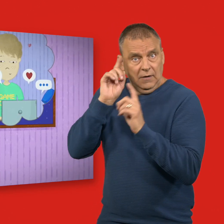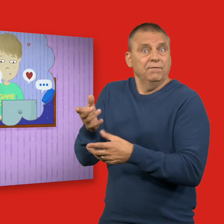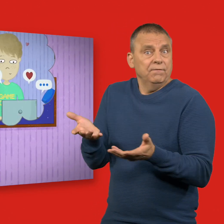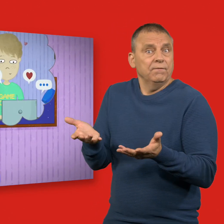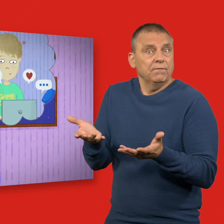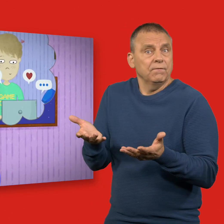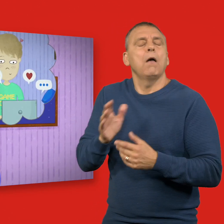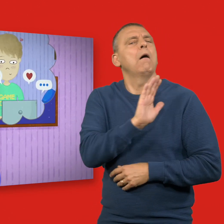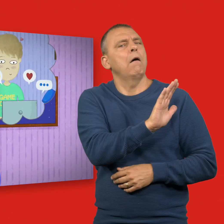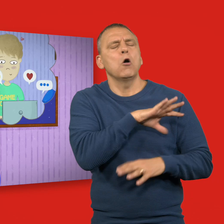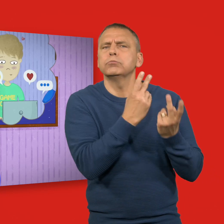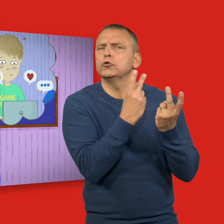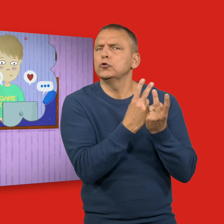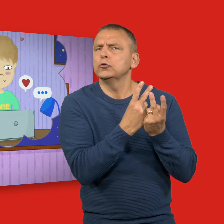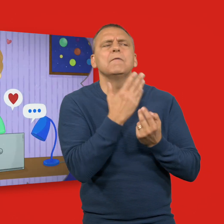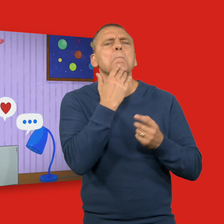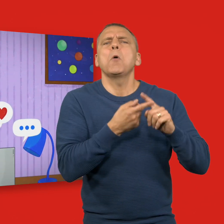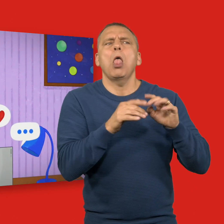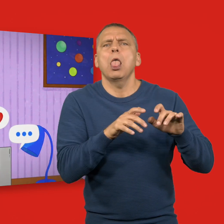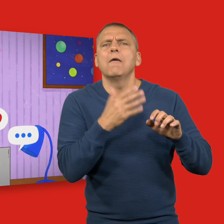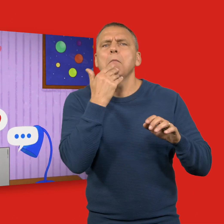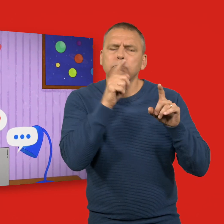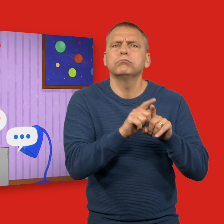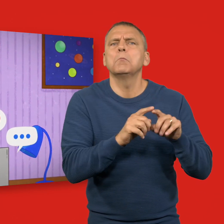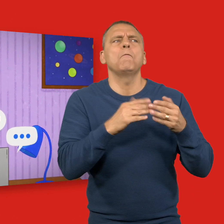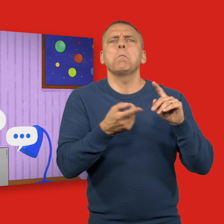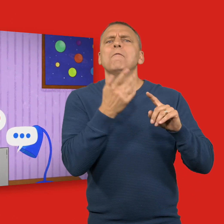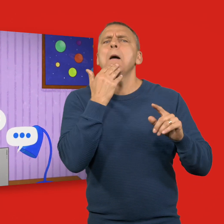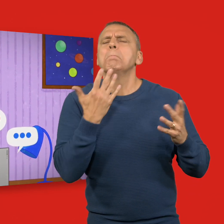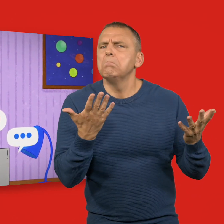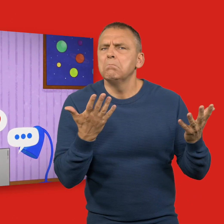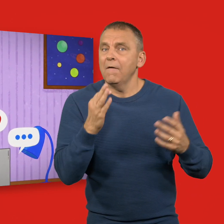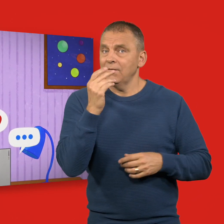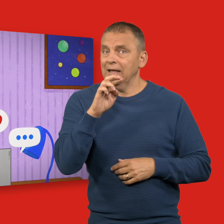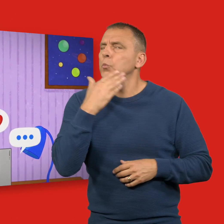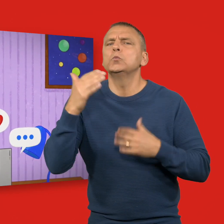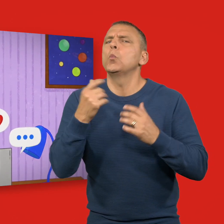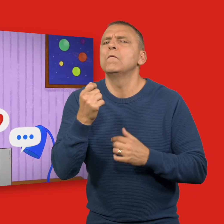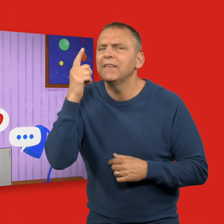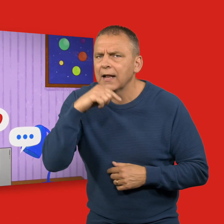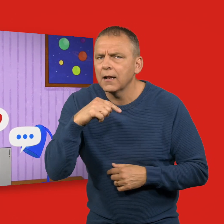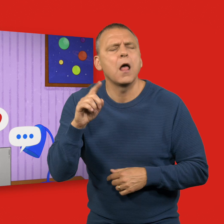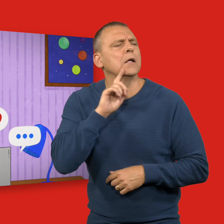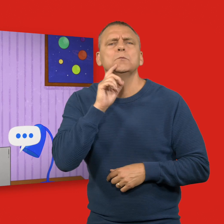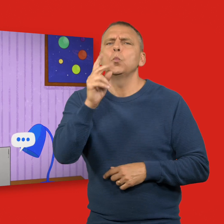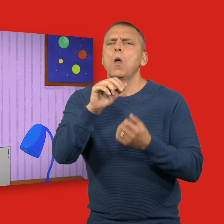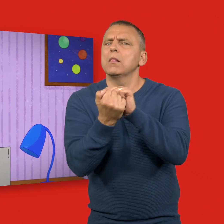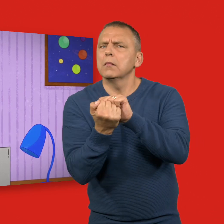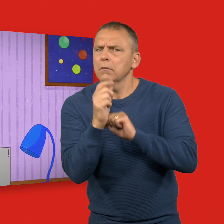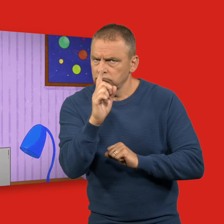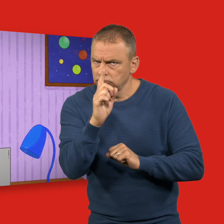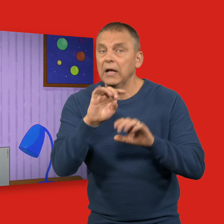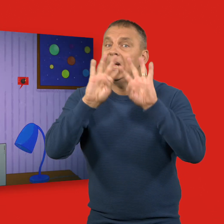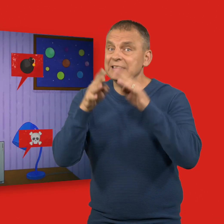Han inte skiljer sig själv lite. Det spelar ingen roll att han började eller var med på det. Felix har inte gjort något fel. Det är alltid